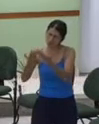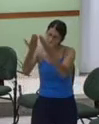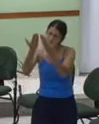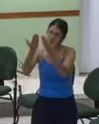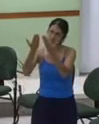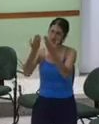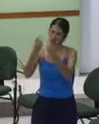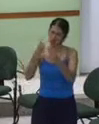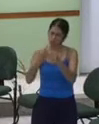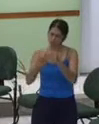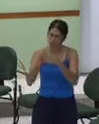pecador,